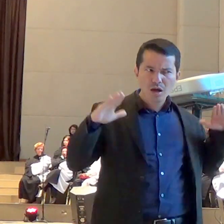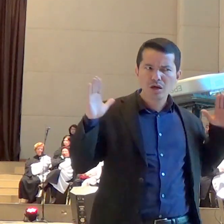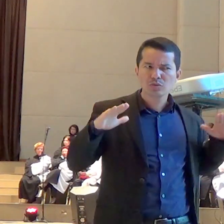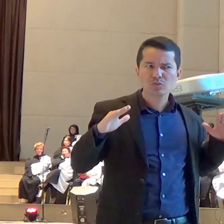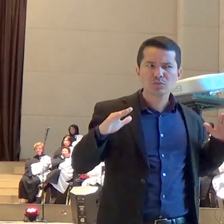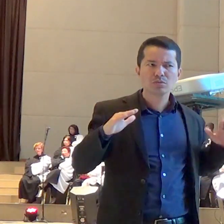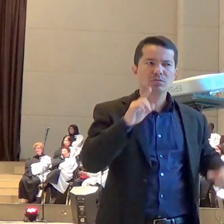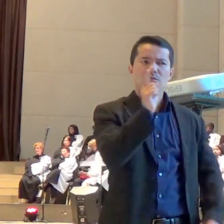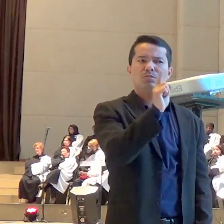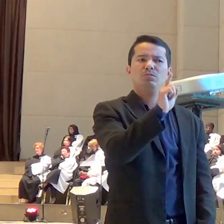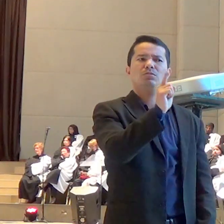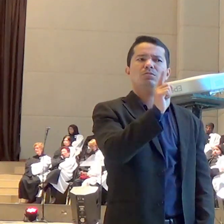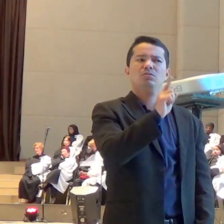a gente não ora para anjo